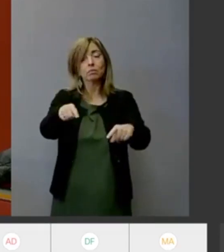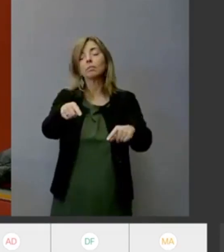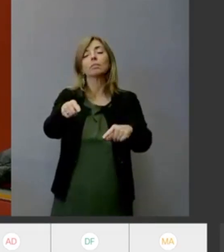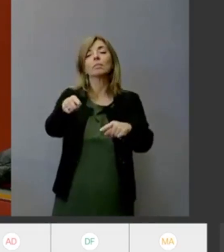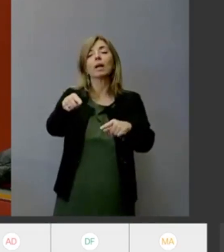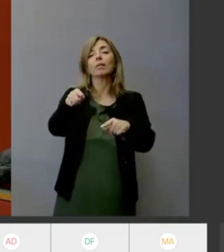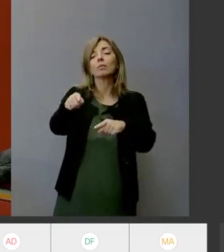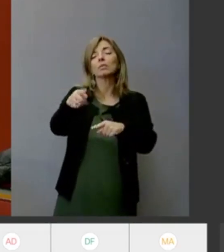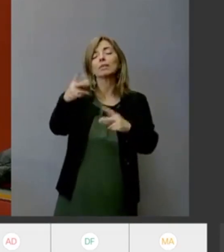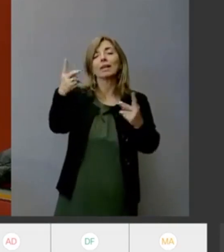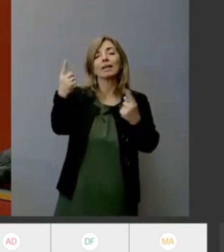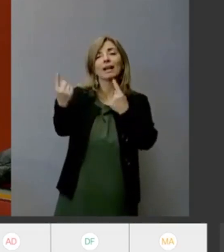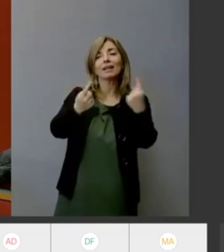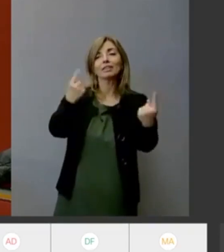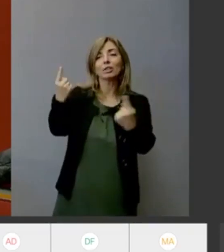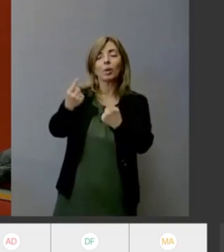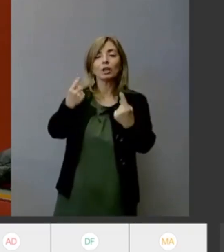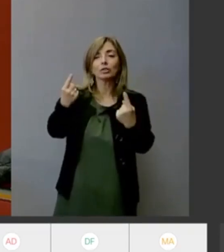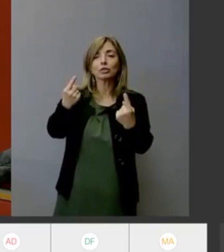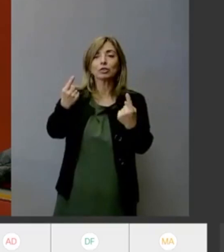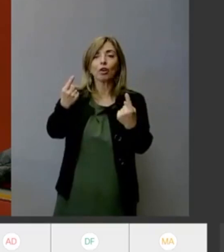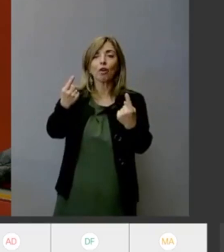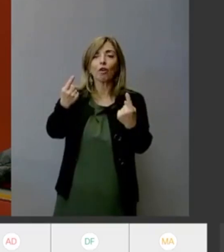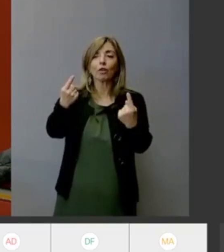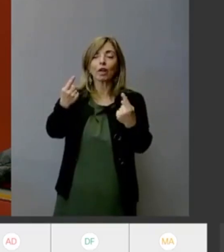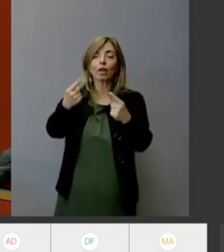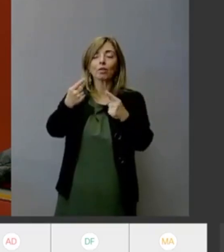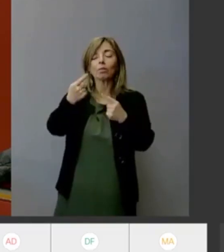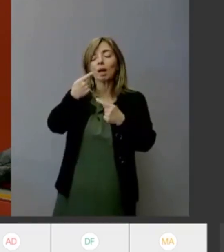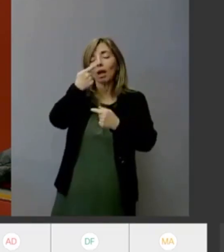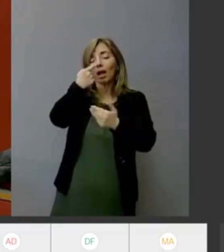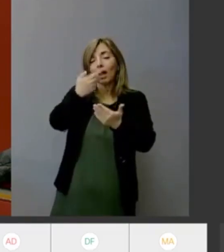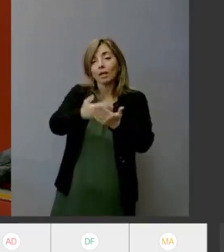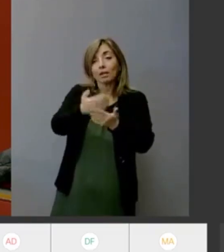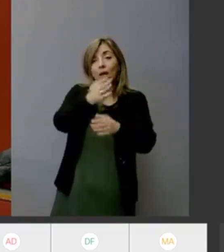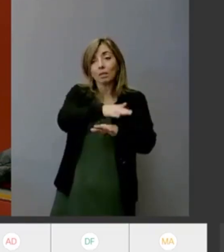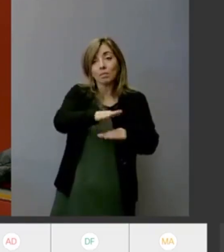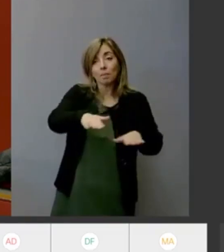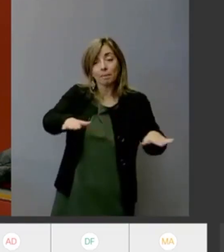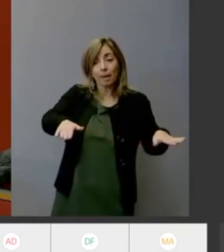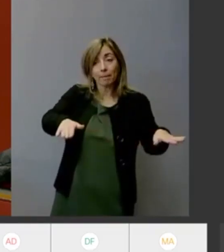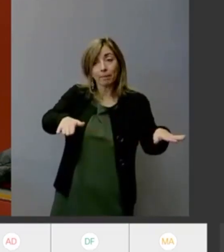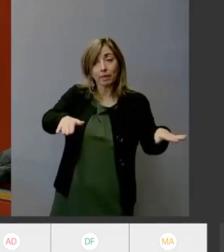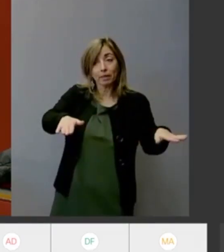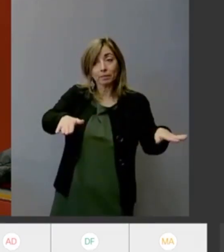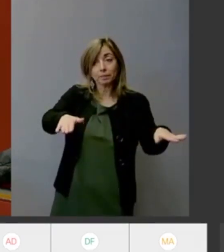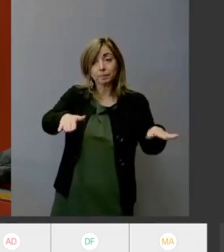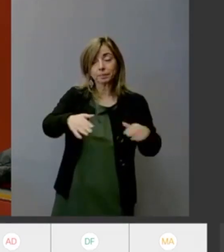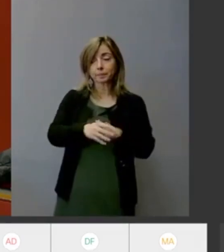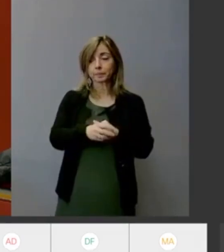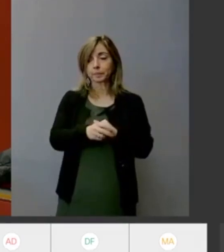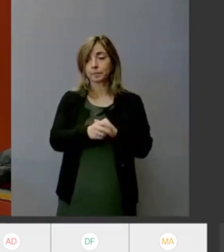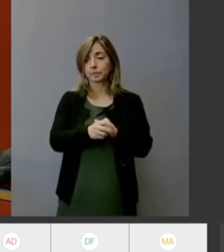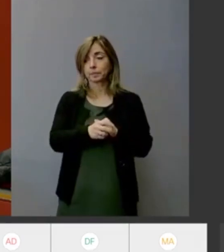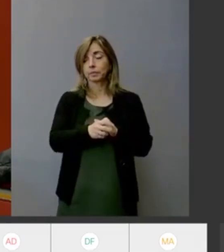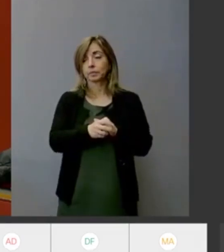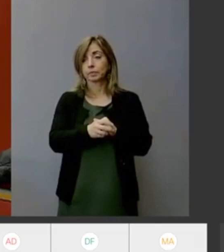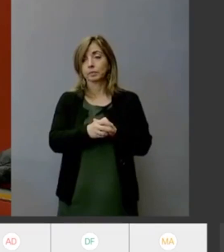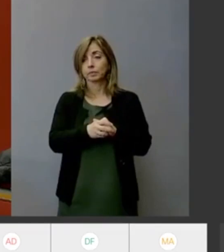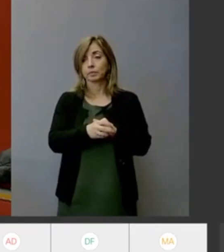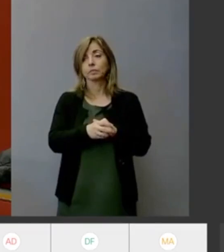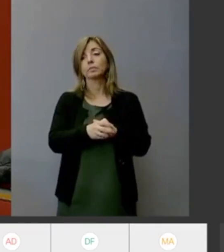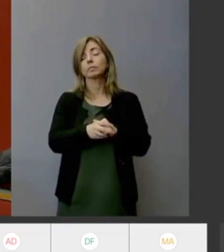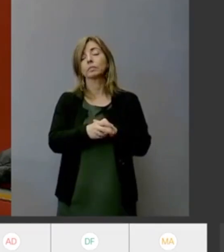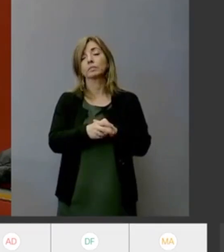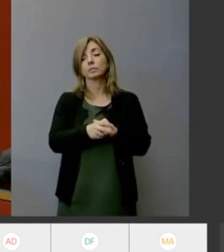'infanzia della nostra città ma tra le più prestigiosi a livello nazionale e internazionale dove si ritiene